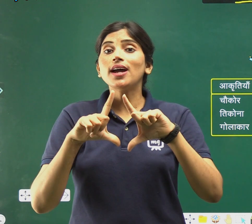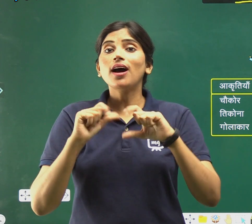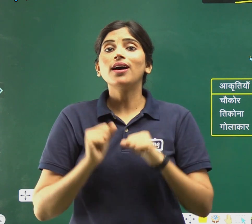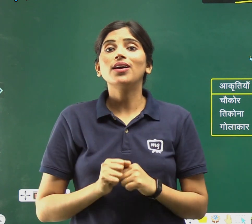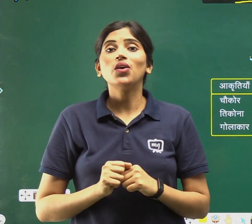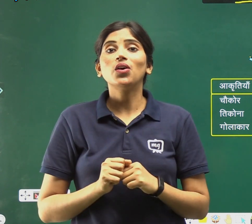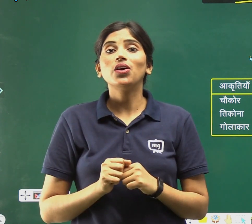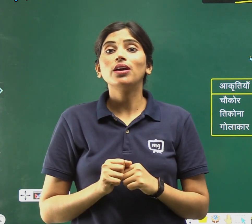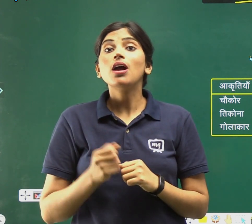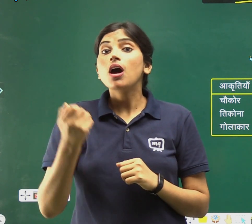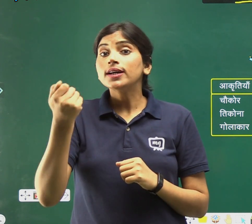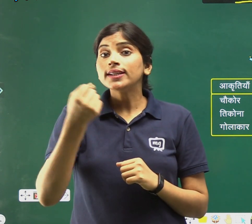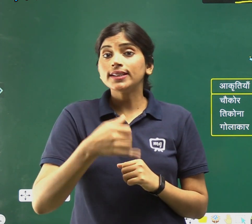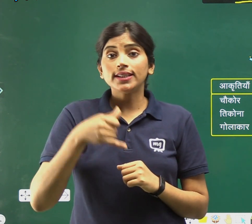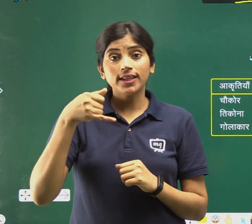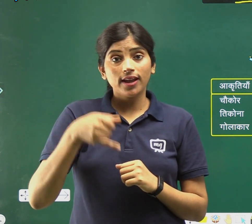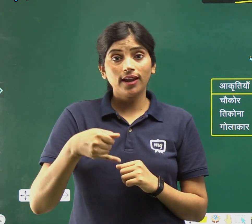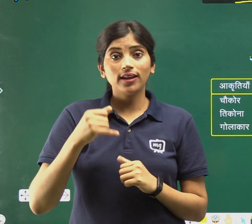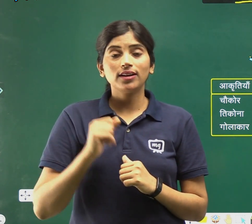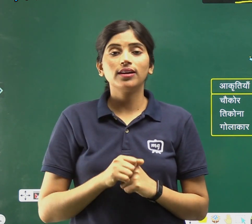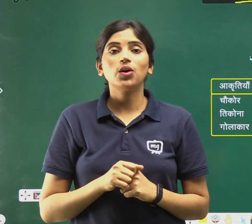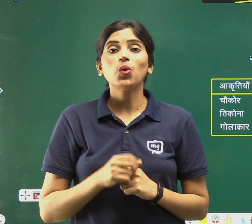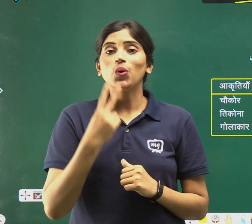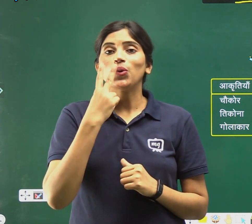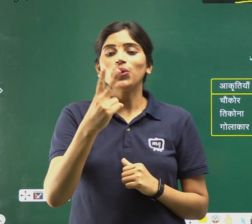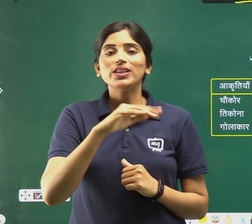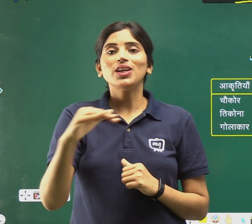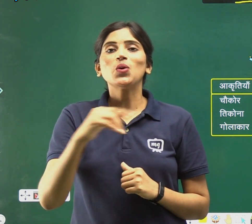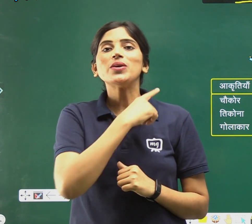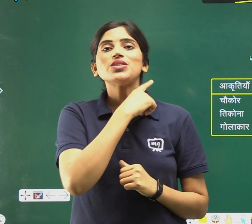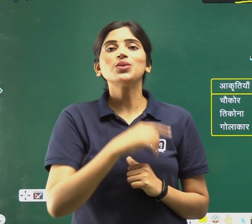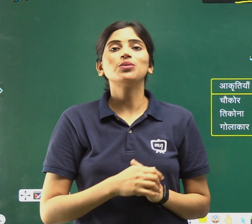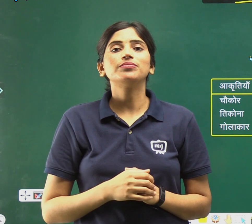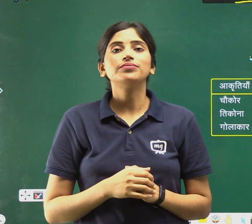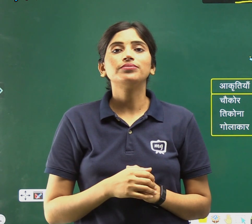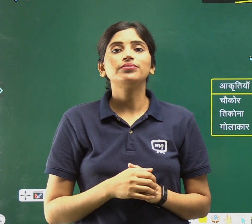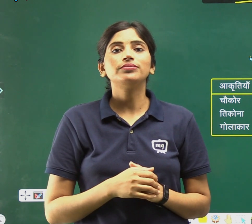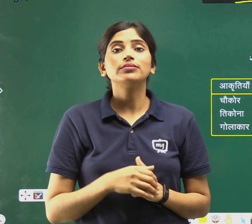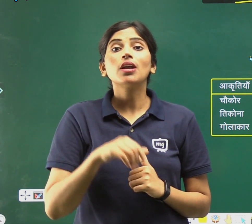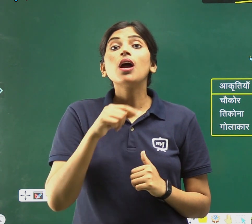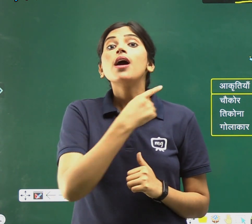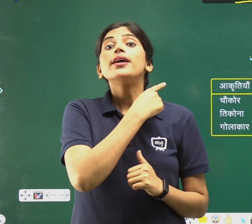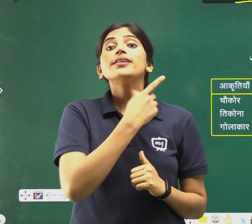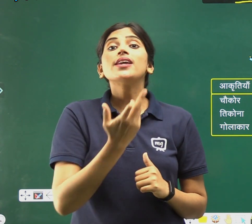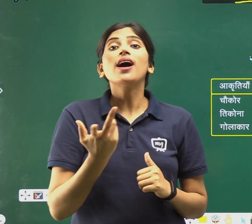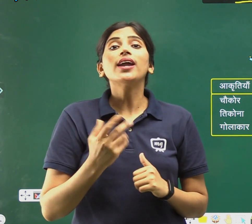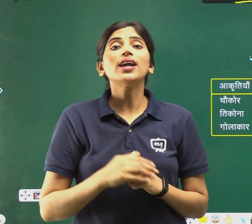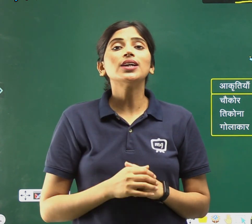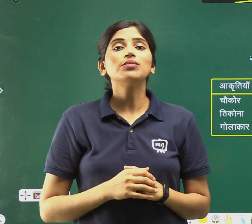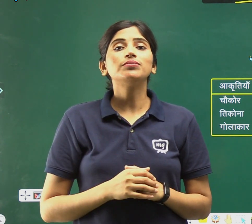कितनी है? देखो बच्चों, ये क्या है?